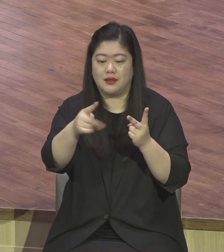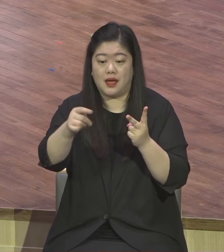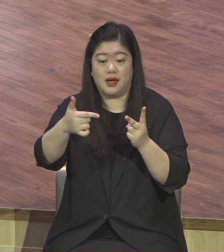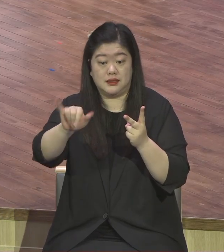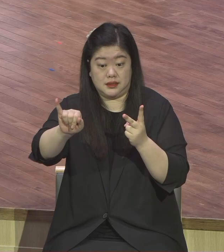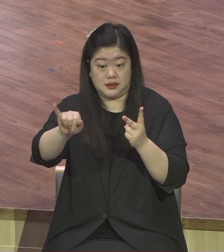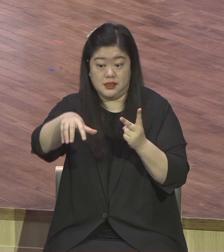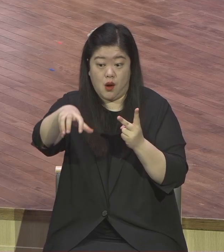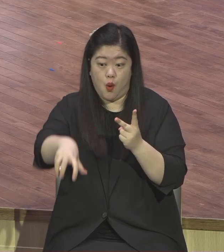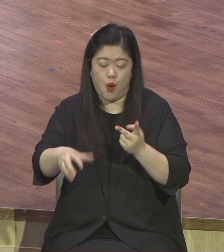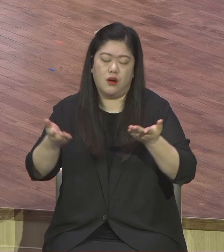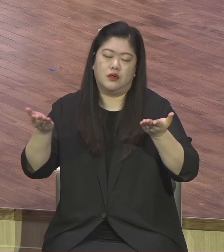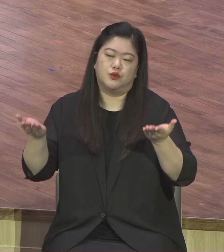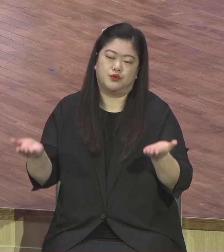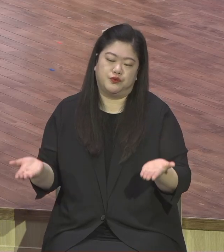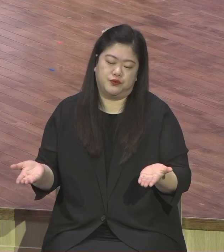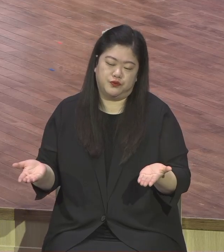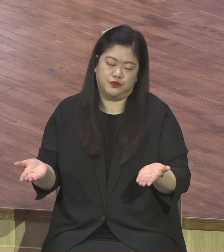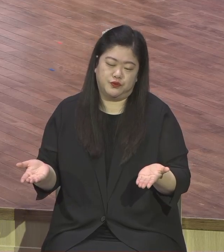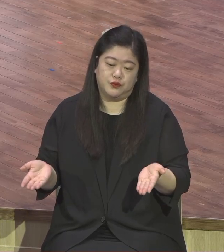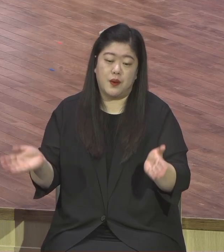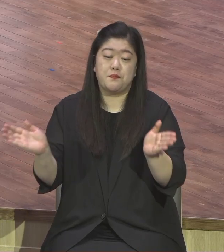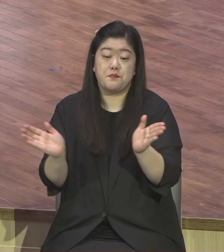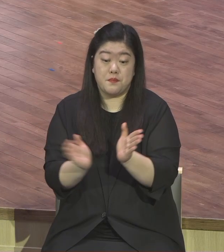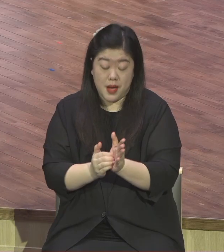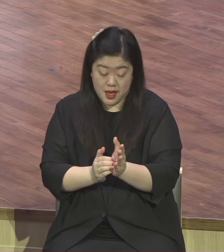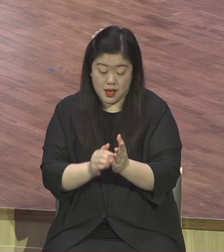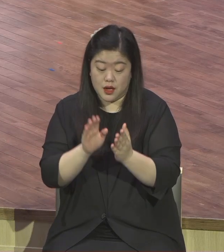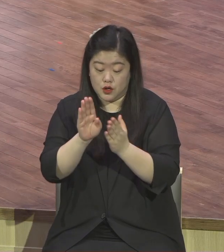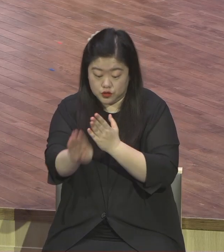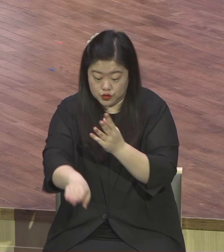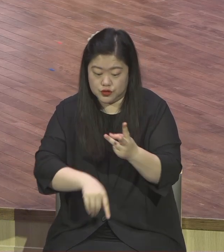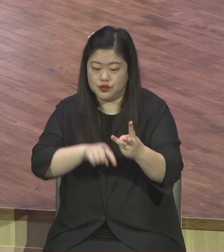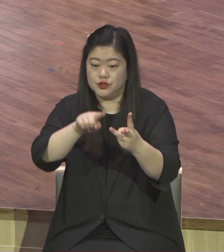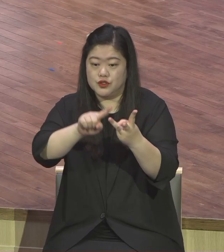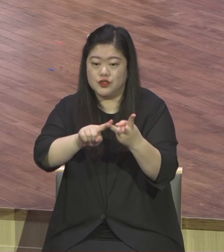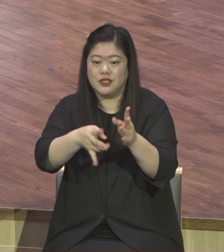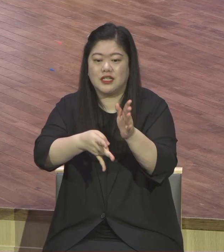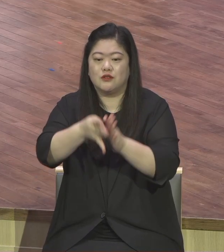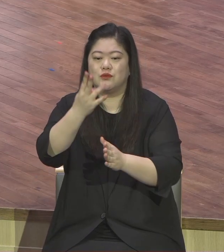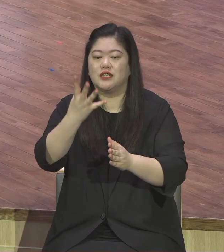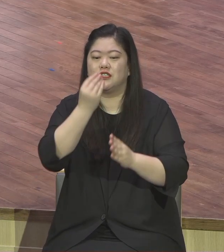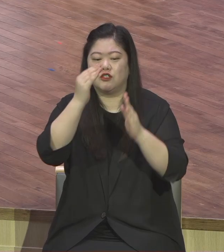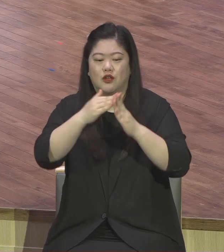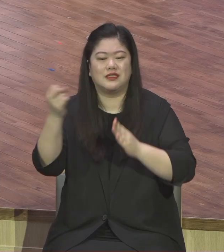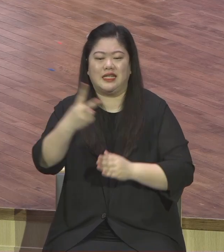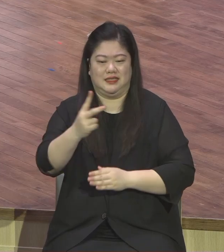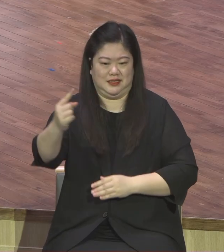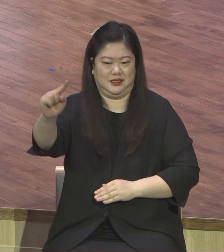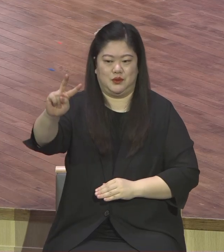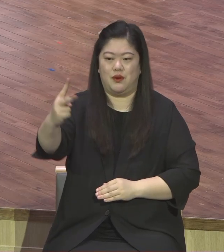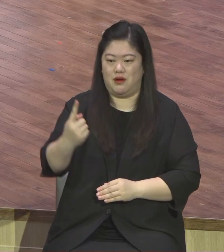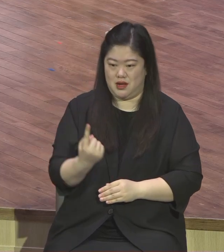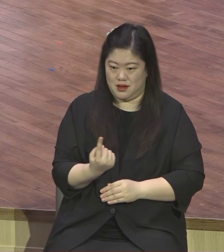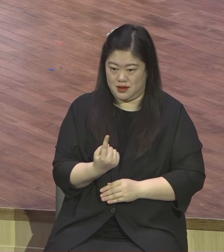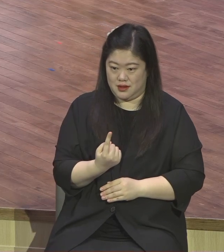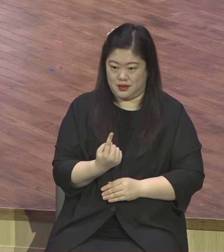성을 향하여 아침 일찍이 그렇게 올라오시게 되었습니다. 올라가시는